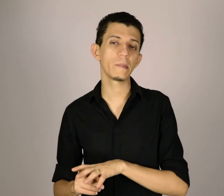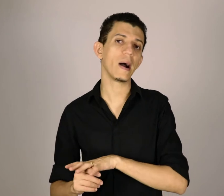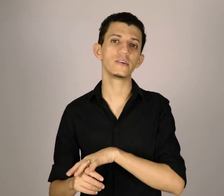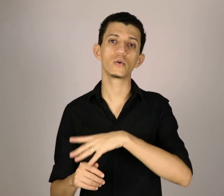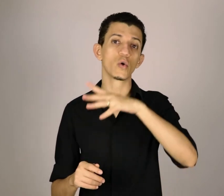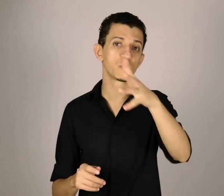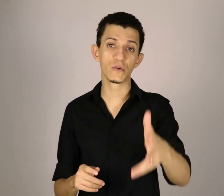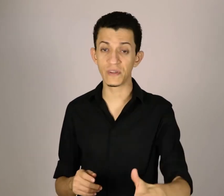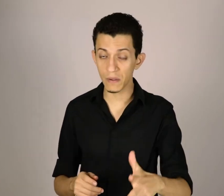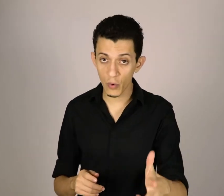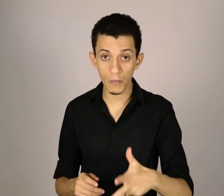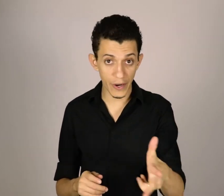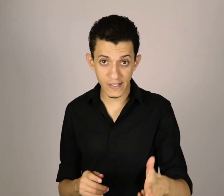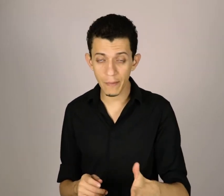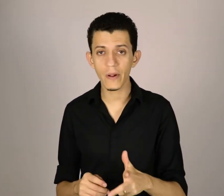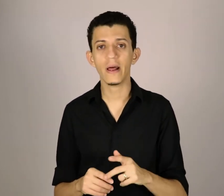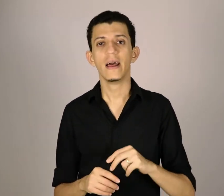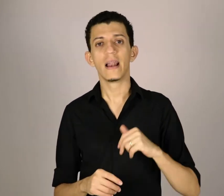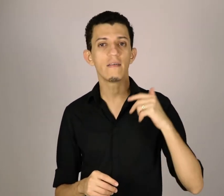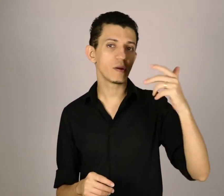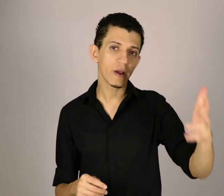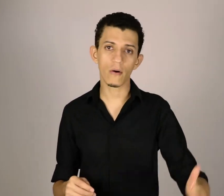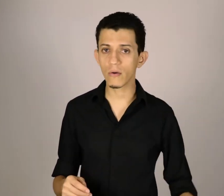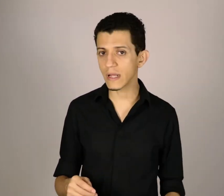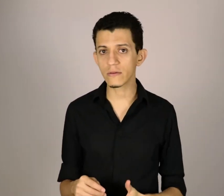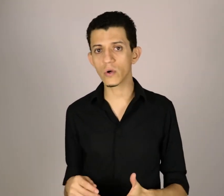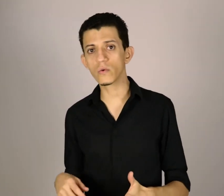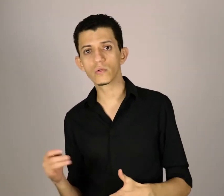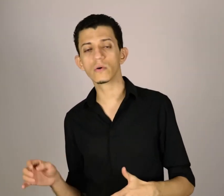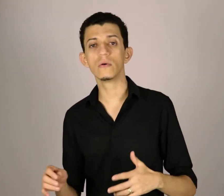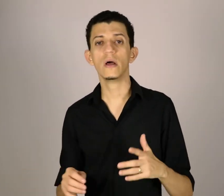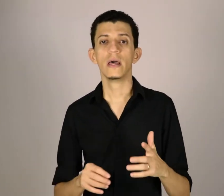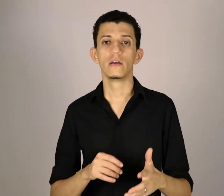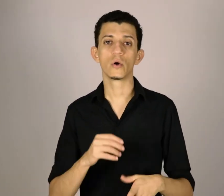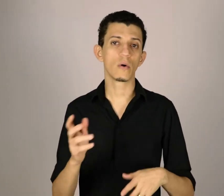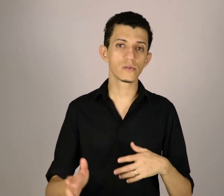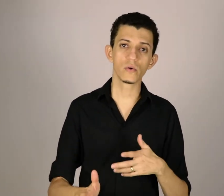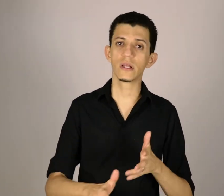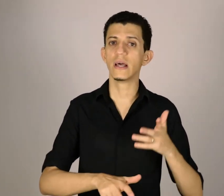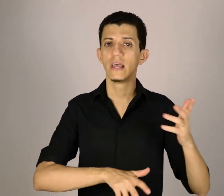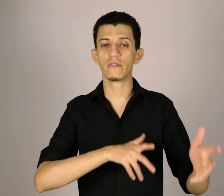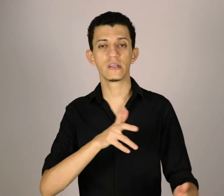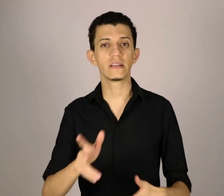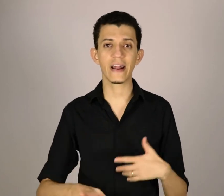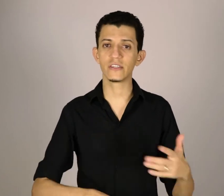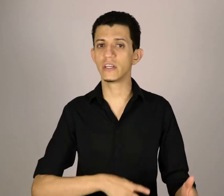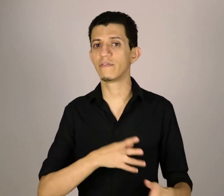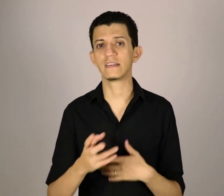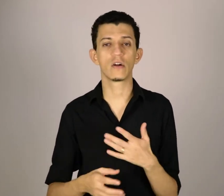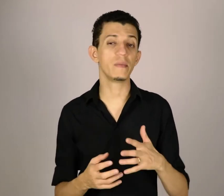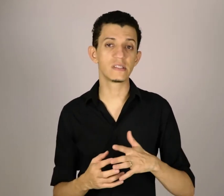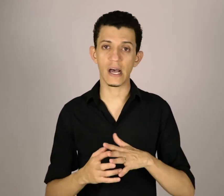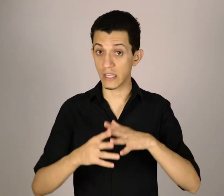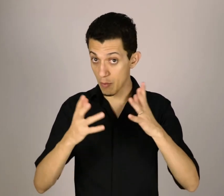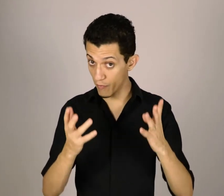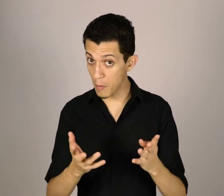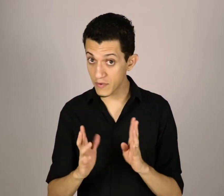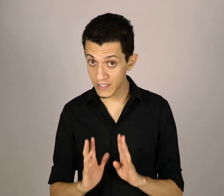parte de grupos do Facebook, por exemplo, lá você pegou o contato de algum surdo, de alguma surda, e você interagindo, fazendo uma amizade, é uma forma de você